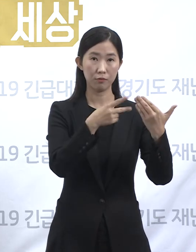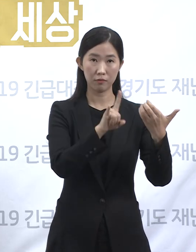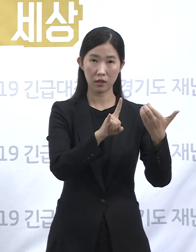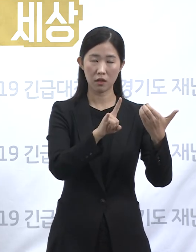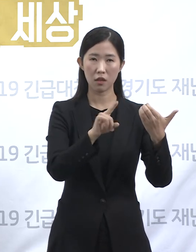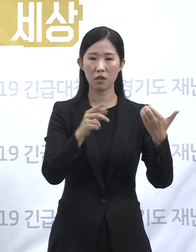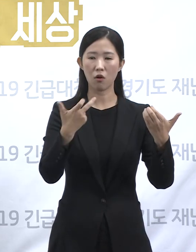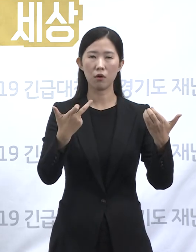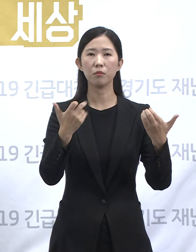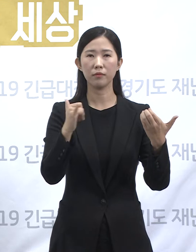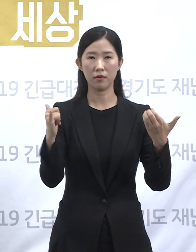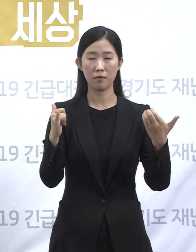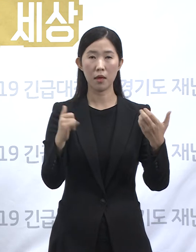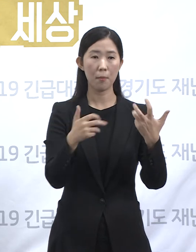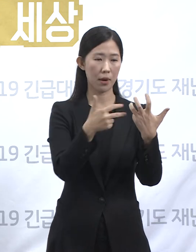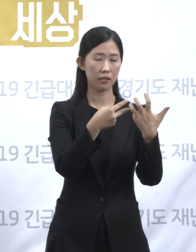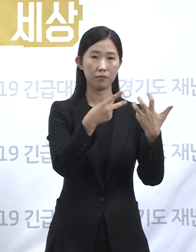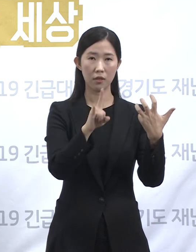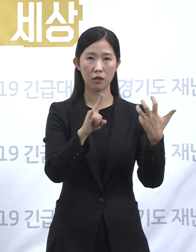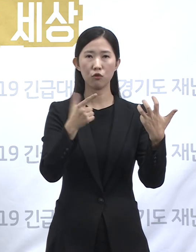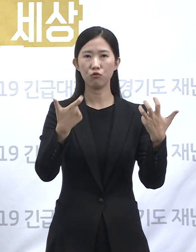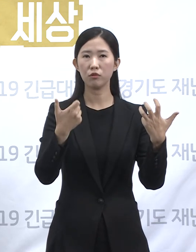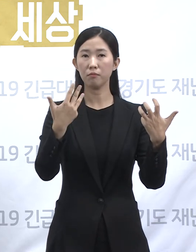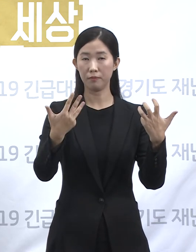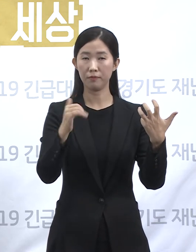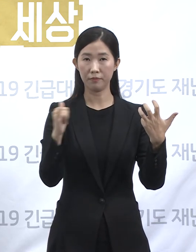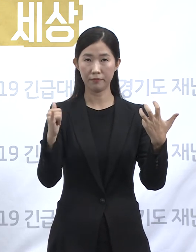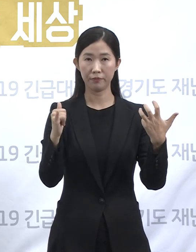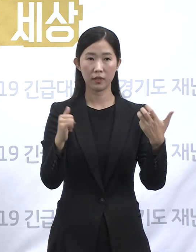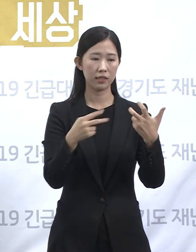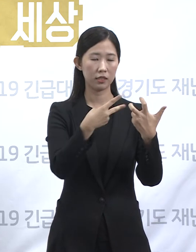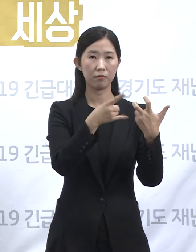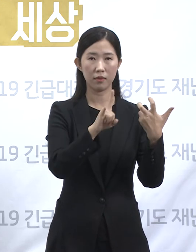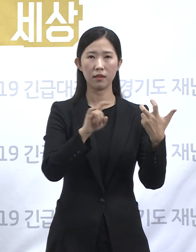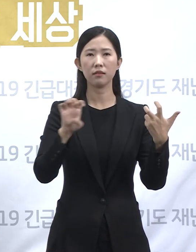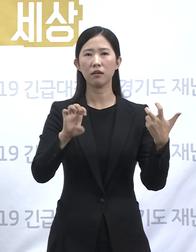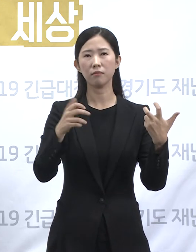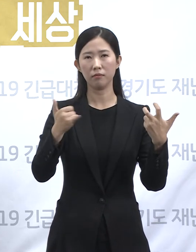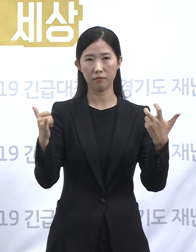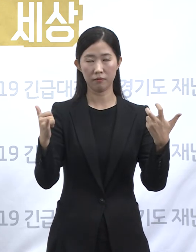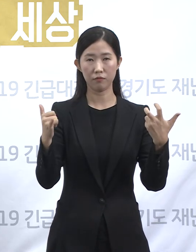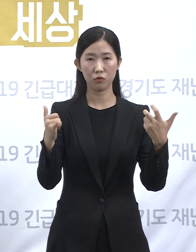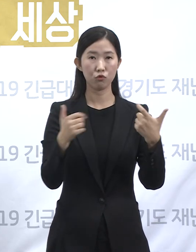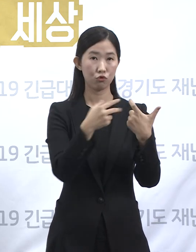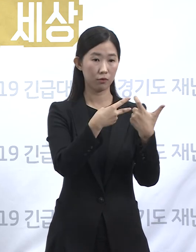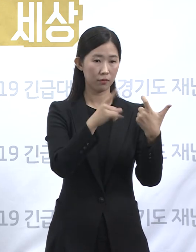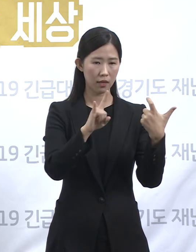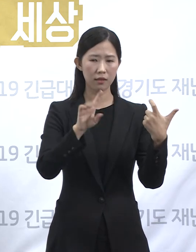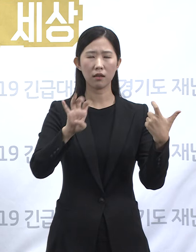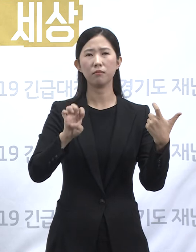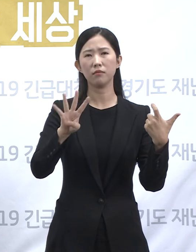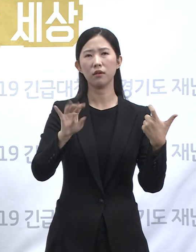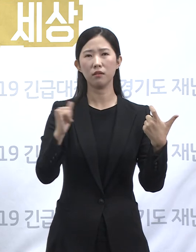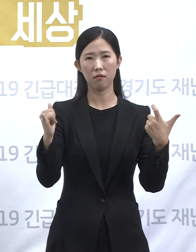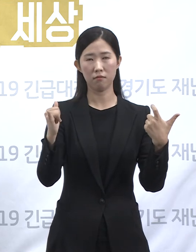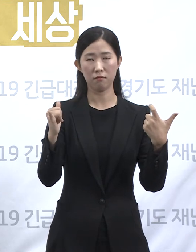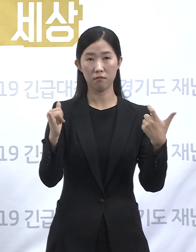17명, 80대가 68명, 70대가 40명, 60대가 44명으로